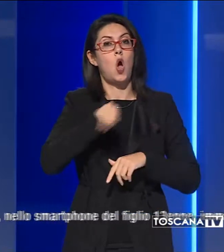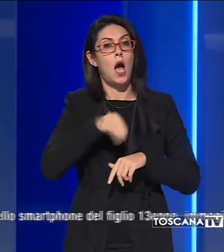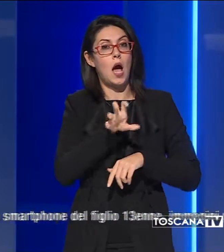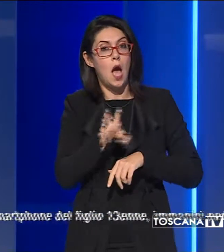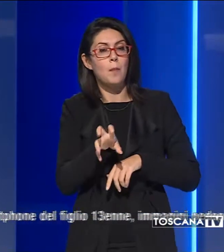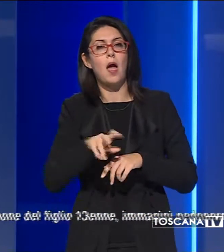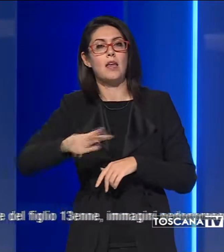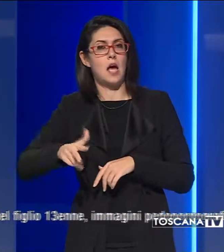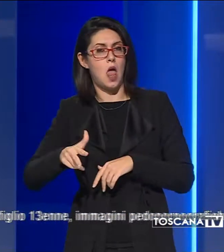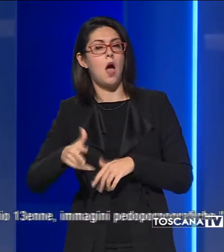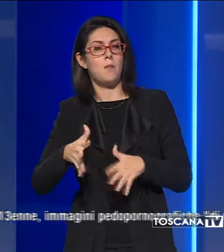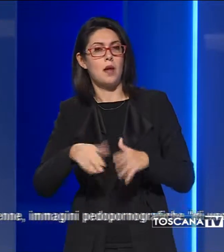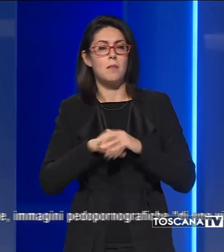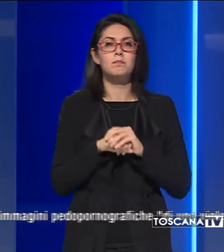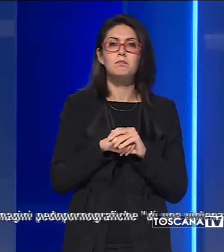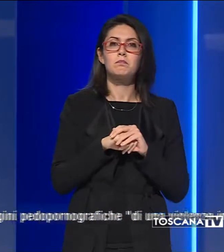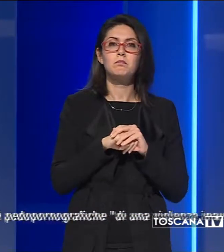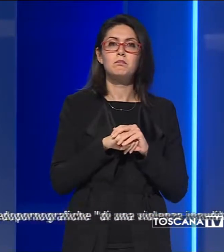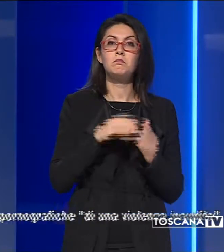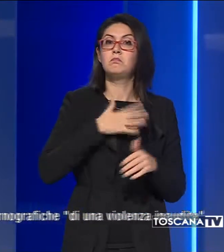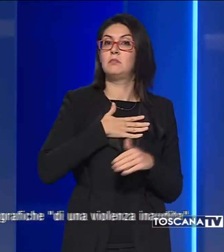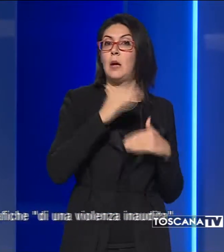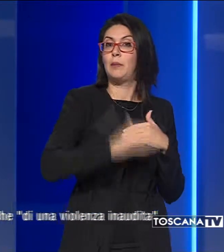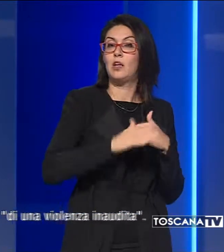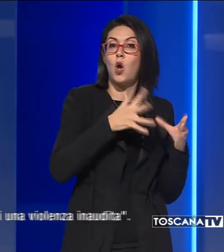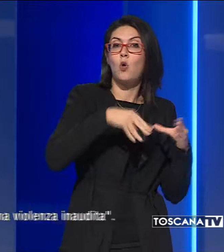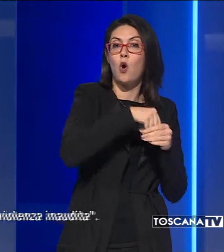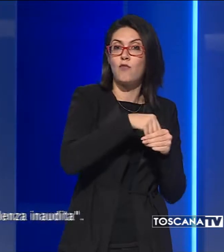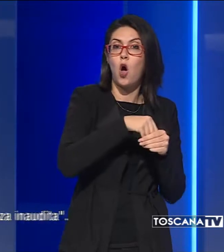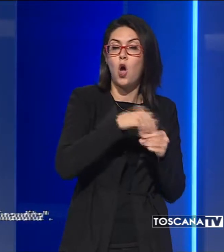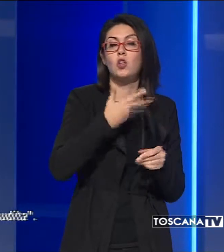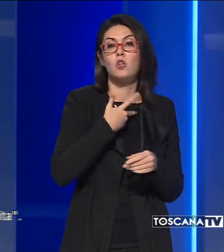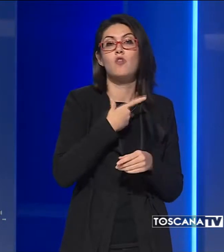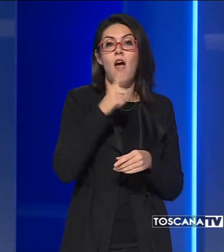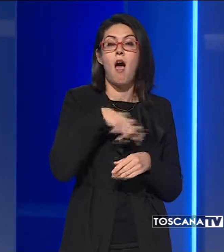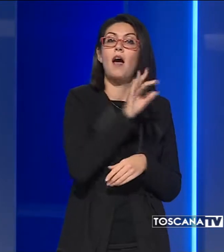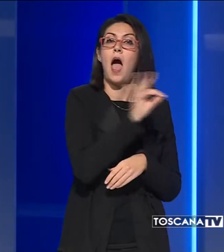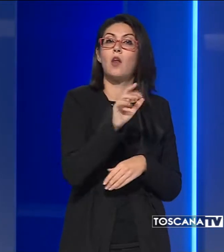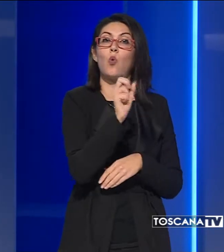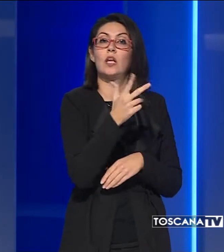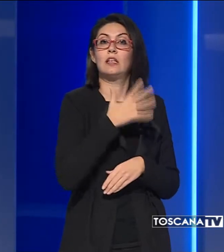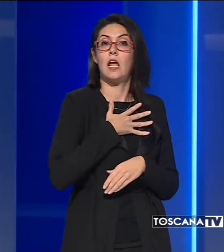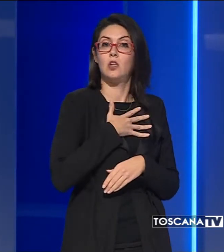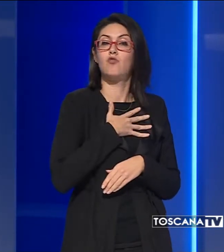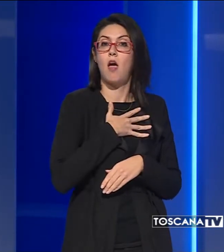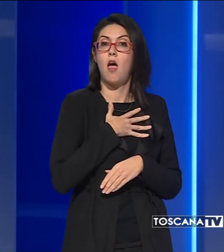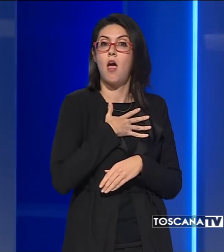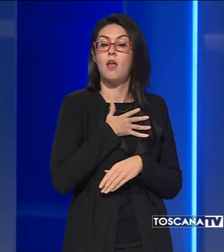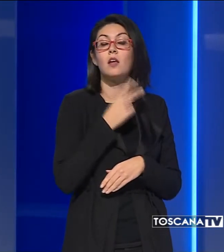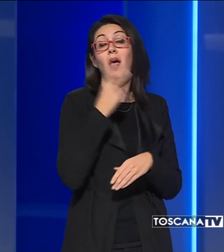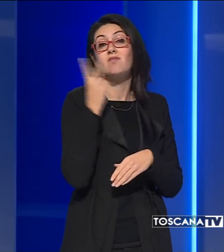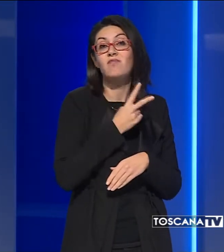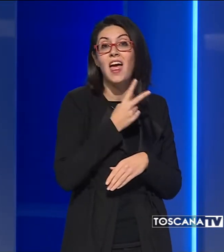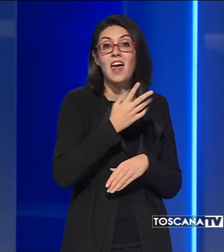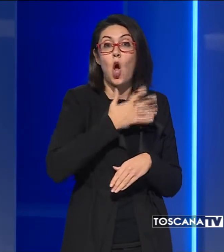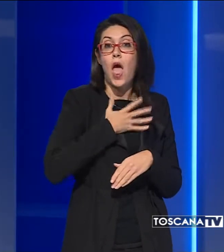Calabria. Tra i minori coinvolti ci sono anche alcuni tredicenni. Essendo non imputabili per